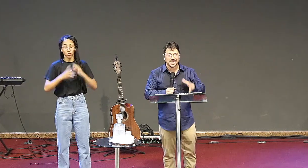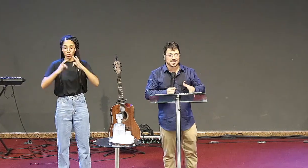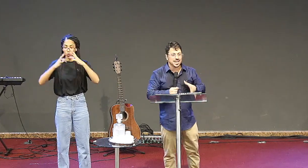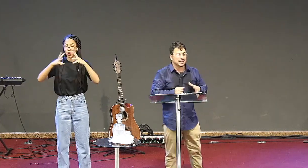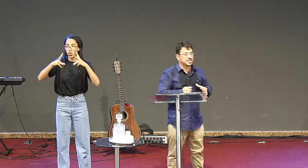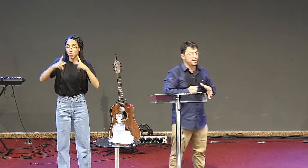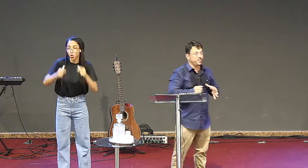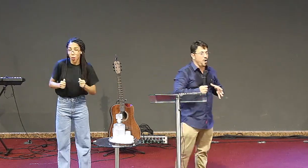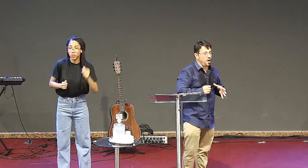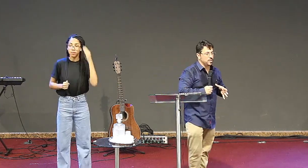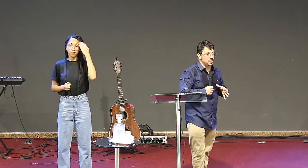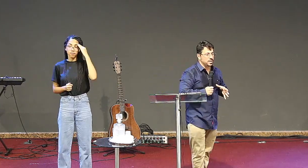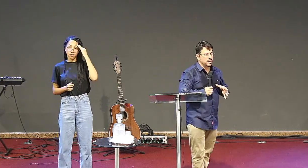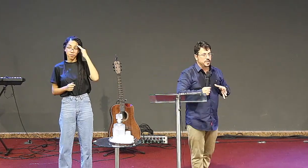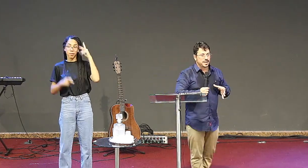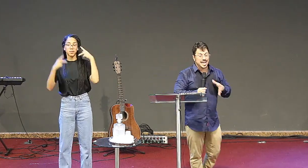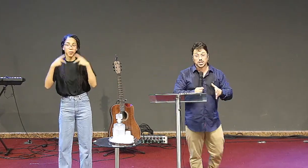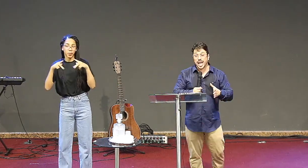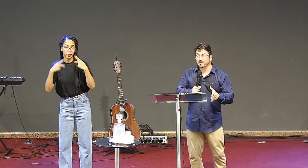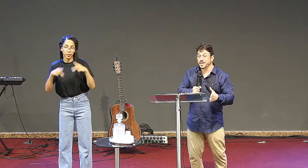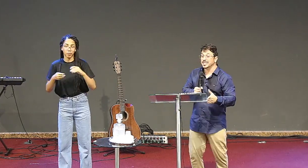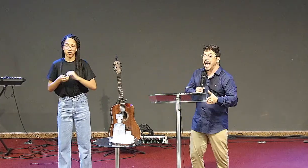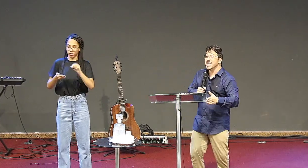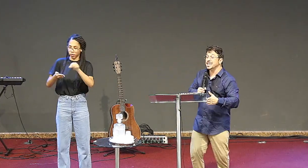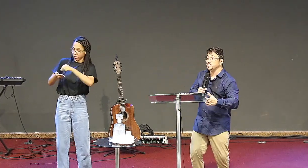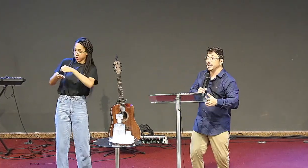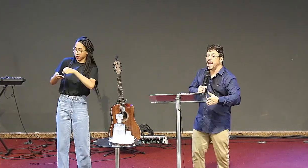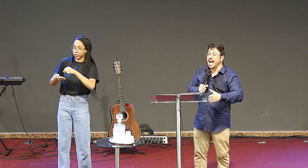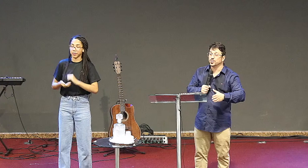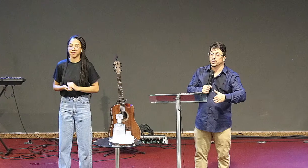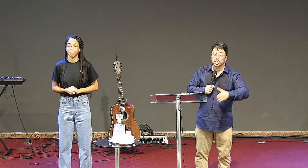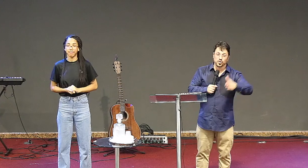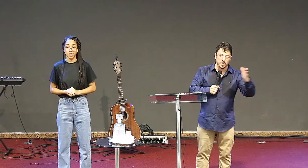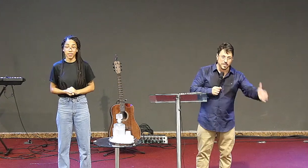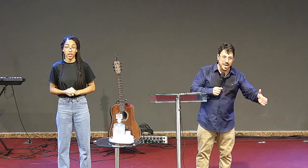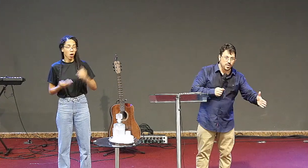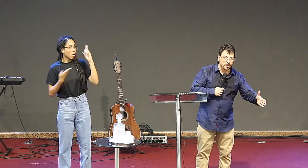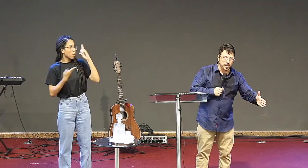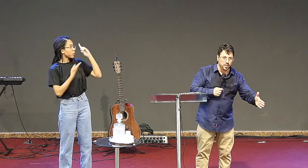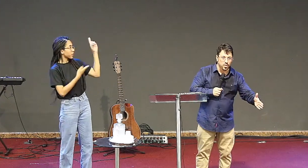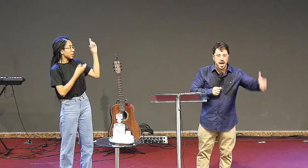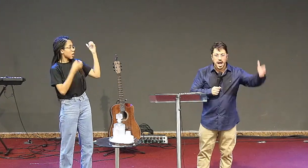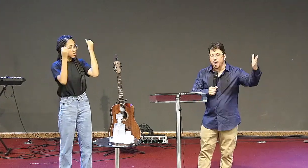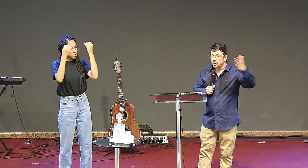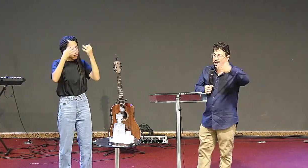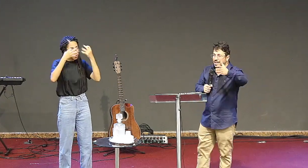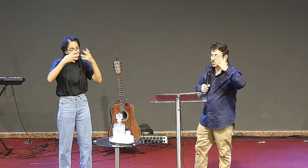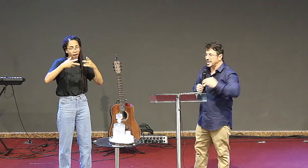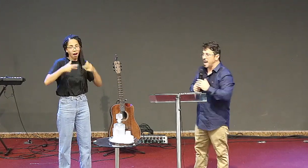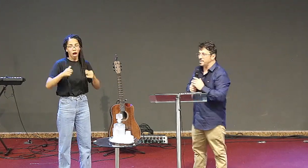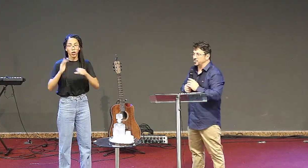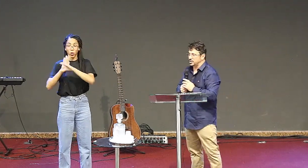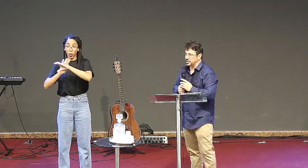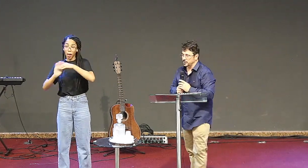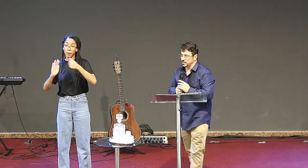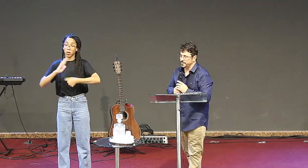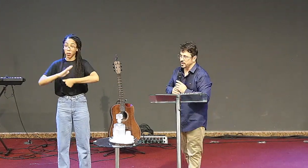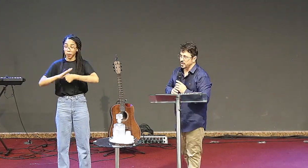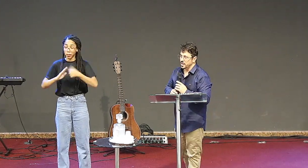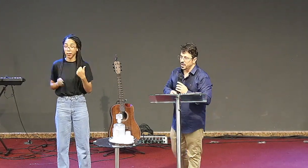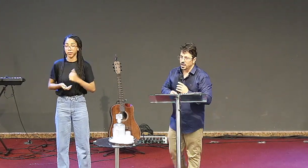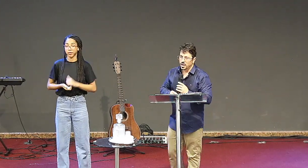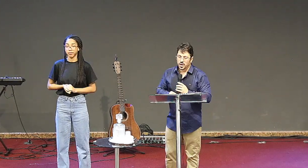ele se apresenta dessa forma, ele já havia explicado no primeiro capítulo algo que eu quero explicar para vocês.